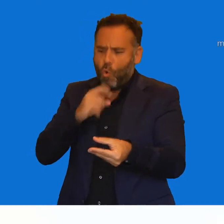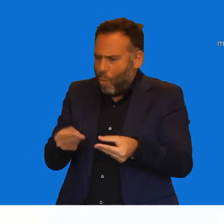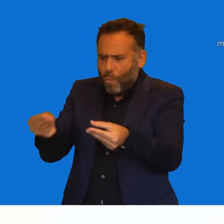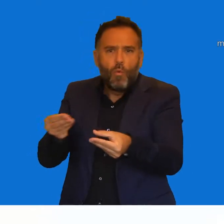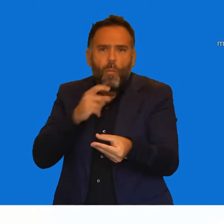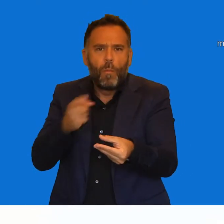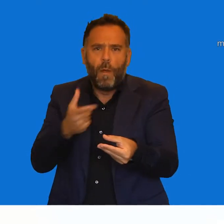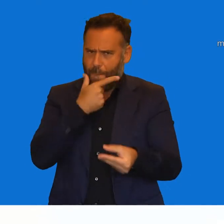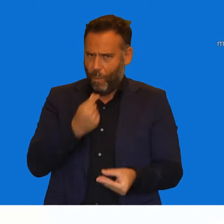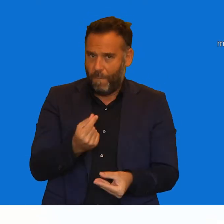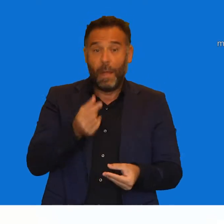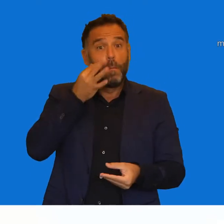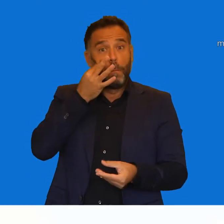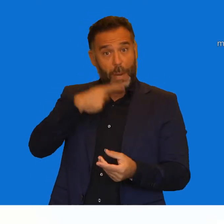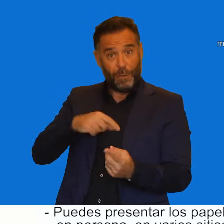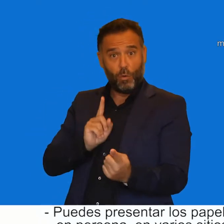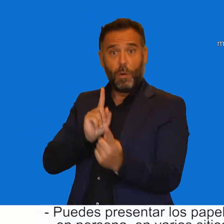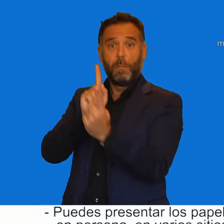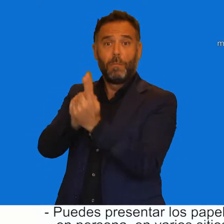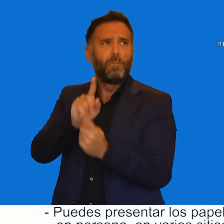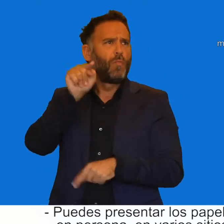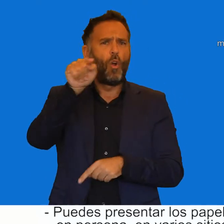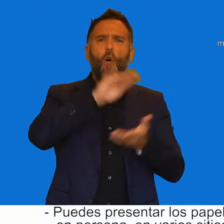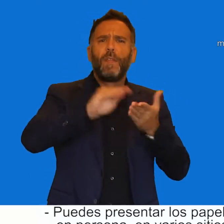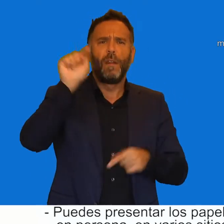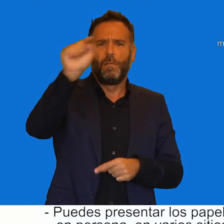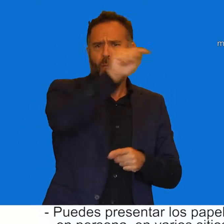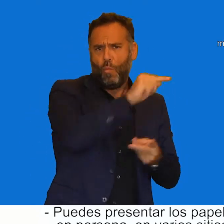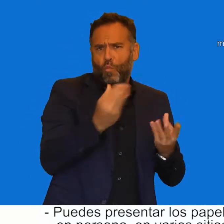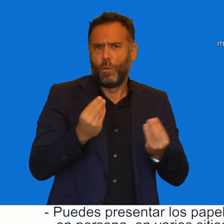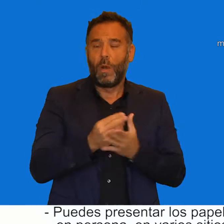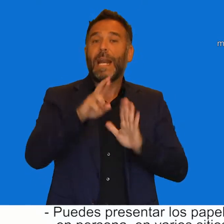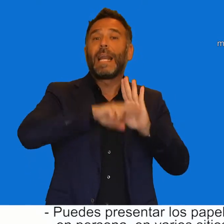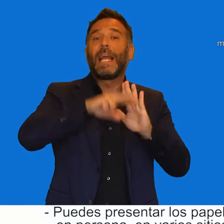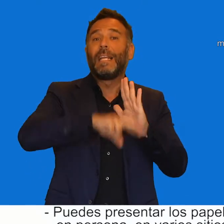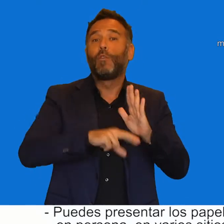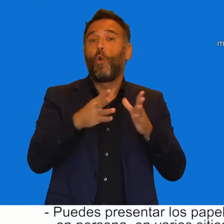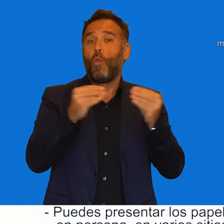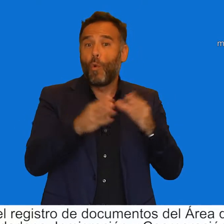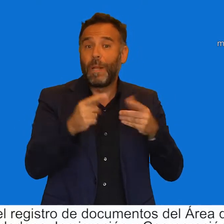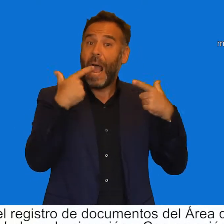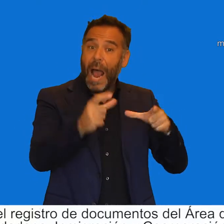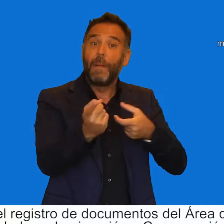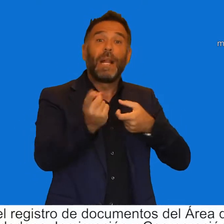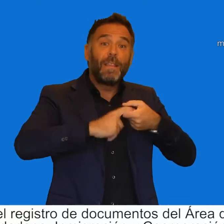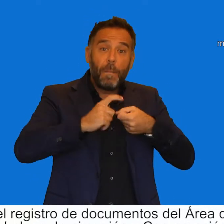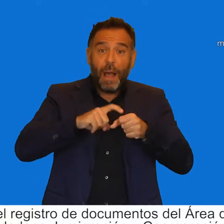puedo presentar mis papeles a la Comisión? Puedes presentar los papeles en persona en varios sitios. En el Registro de